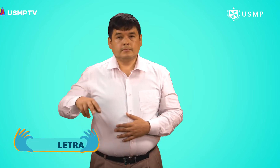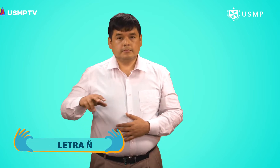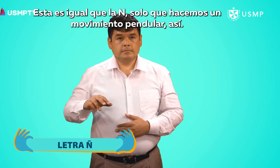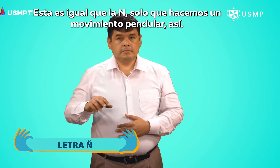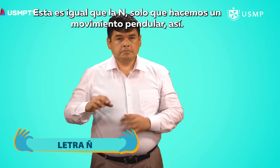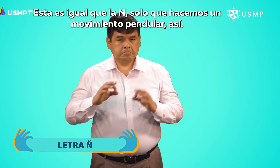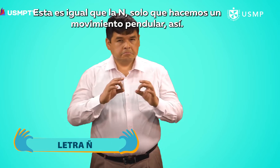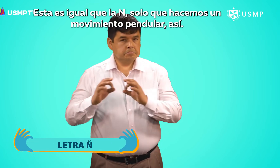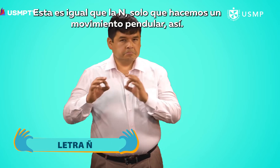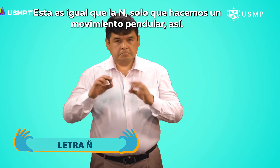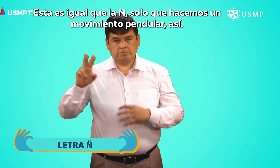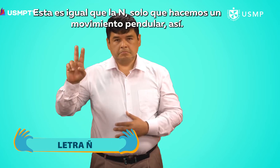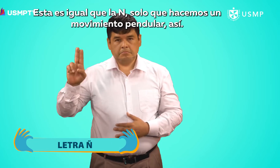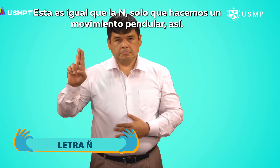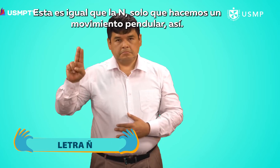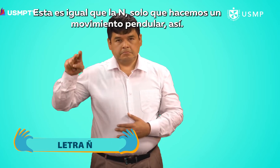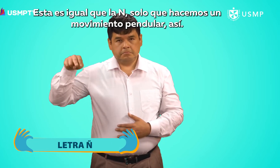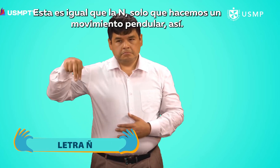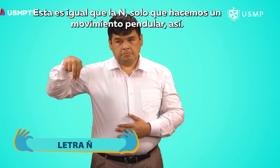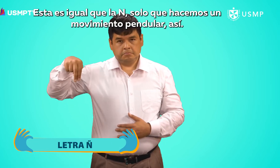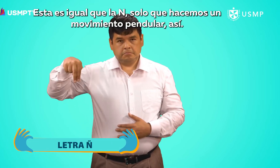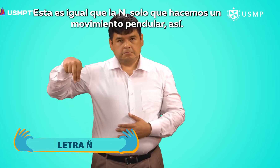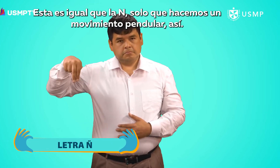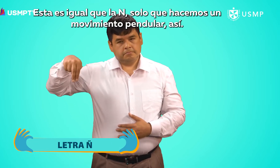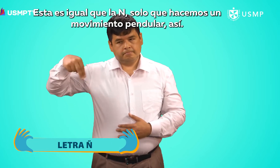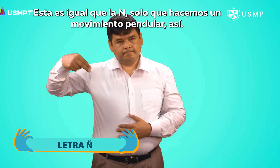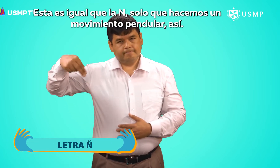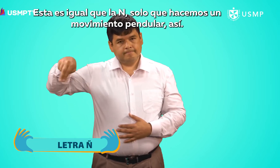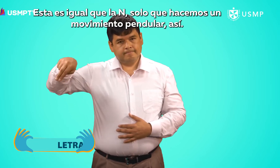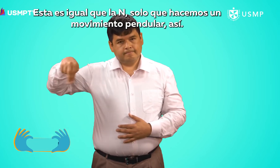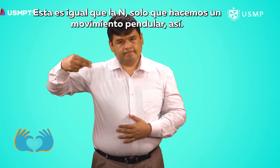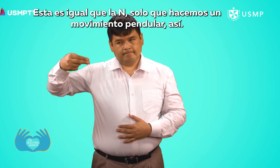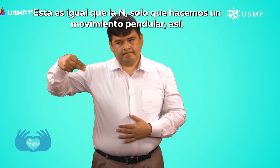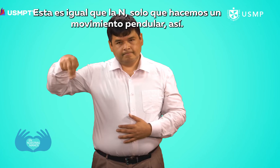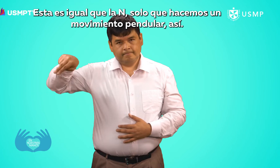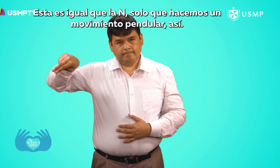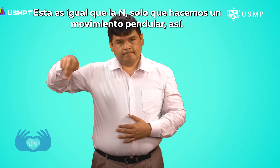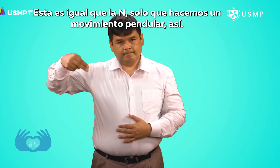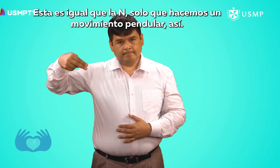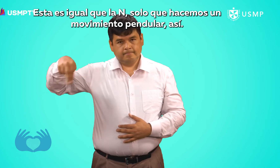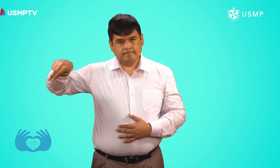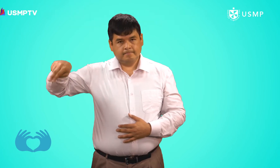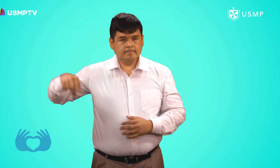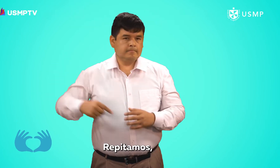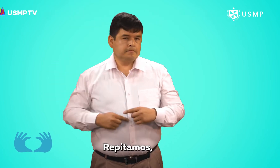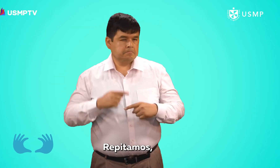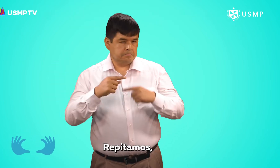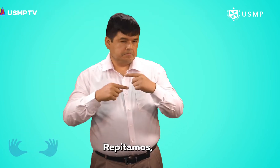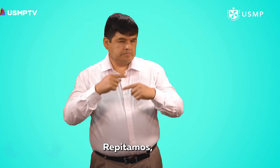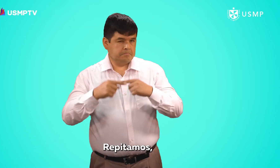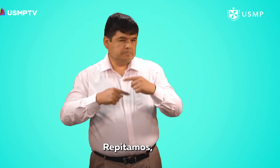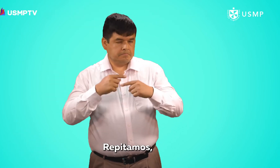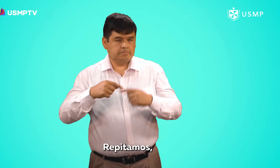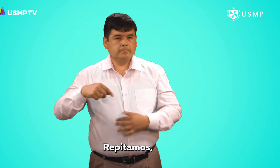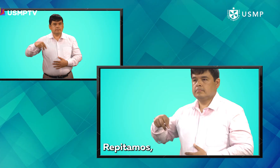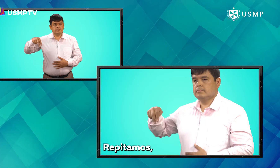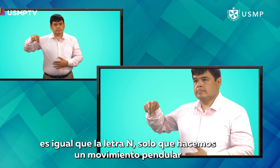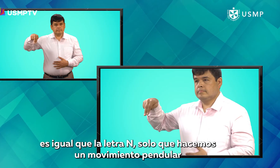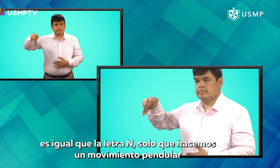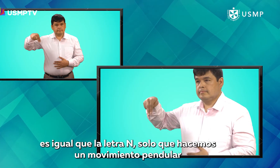Esta es igual que la N, solo que hacemos un movimiento pendular. Así. Repitamos. Es igual